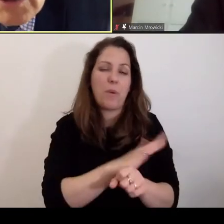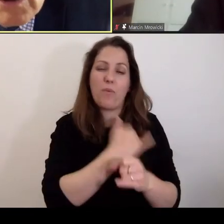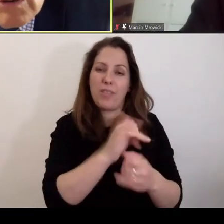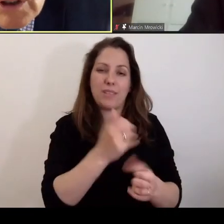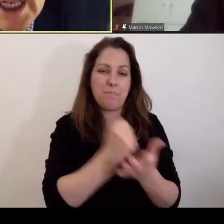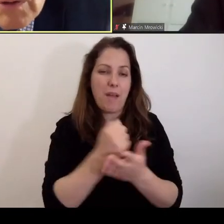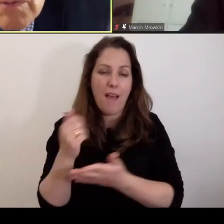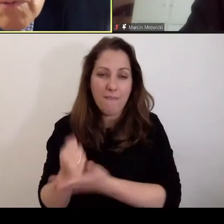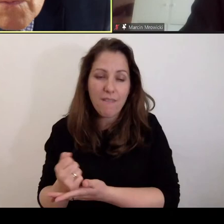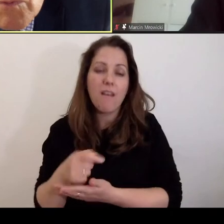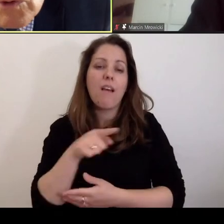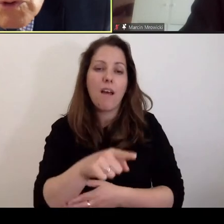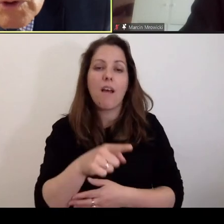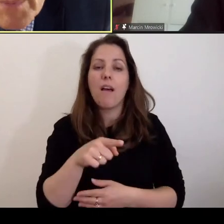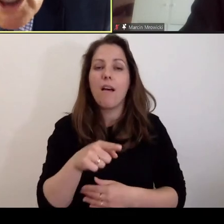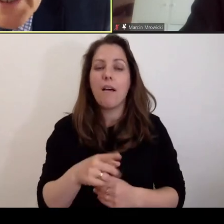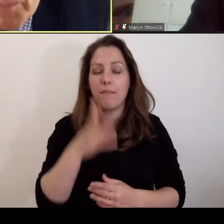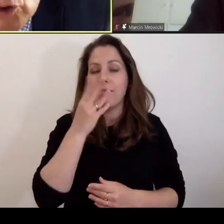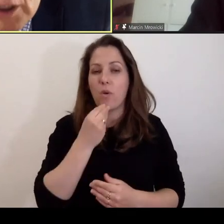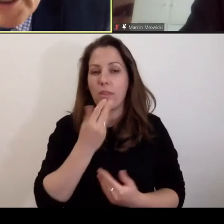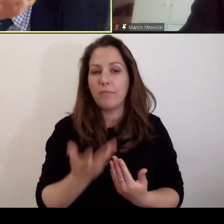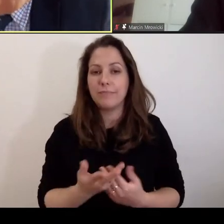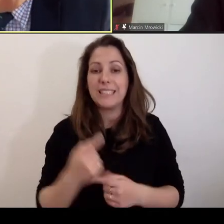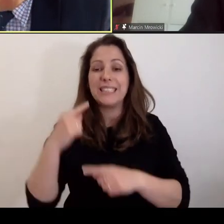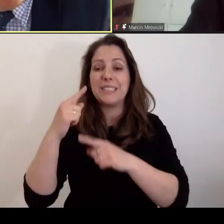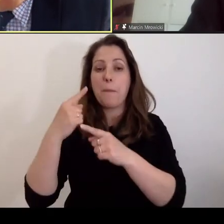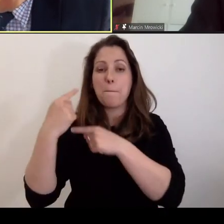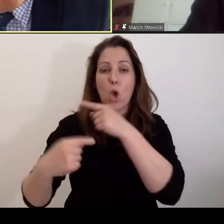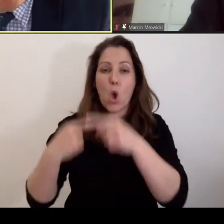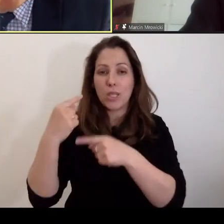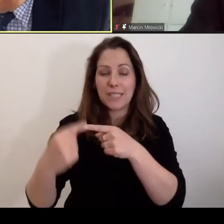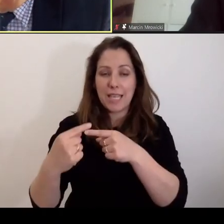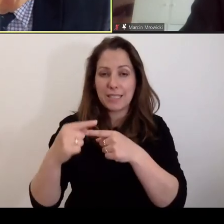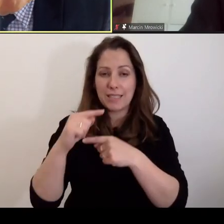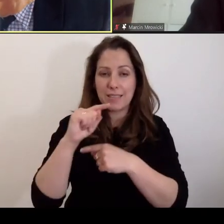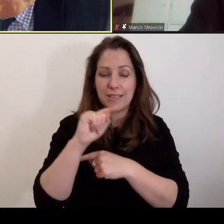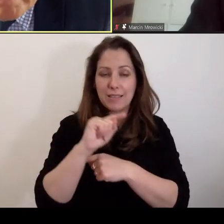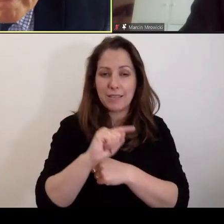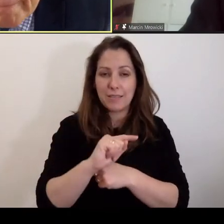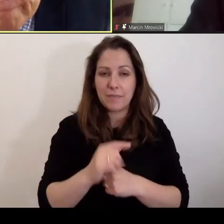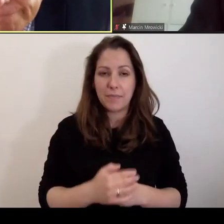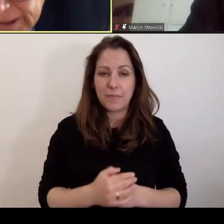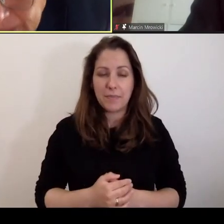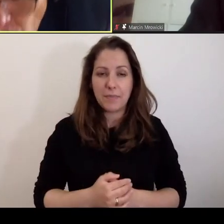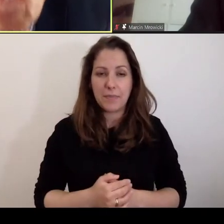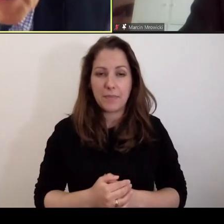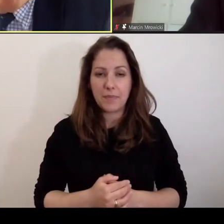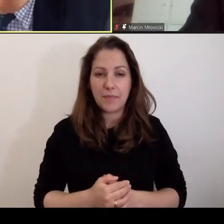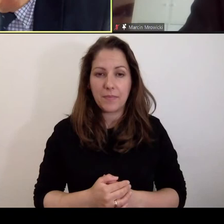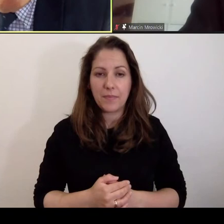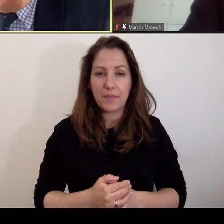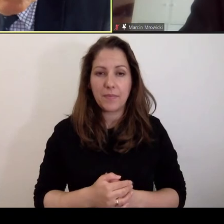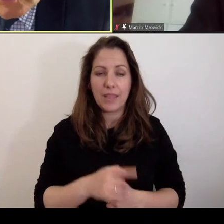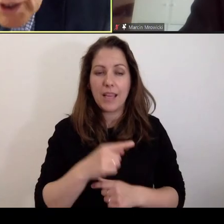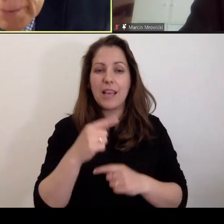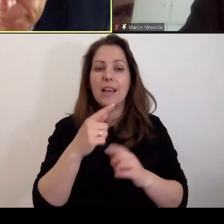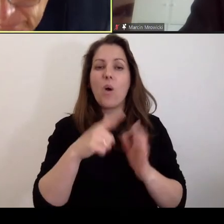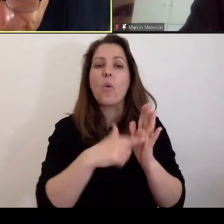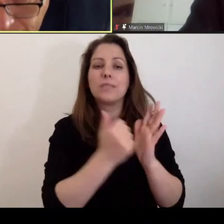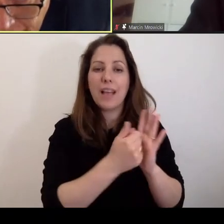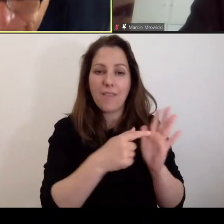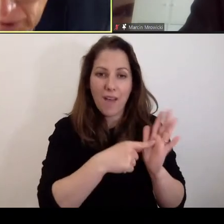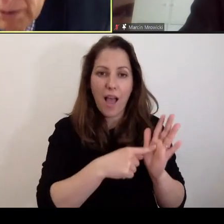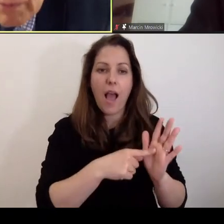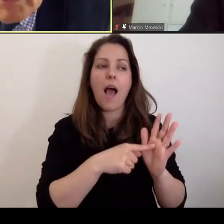rzeczy i tak to funkcjonuje. Ja myślę, że sam proces, sama rozprawa funkcjonuje